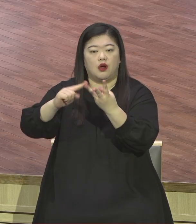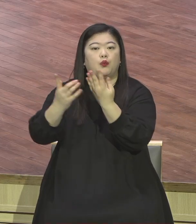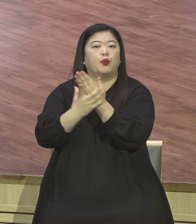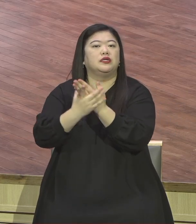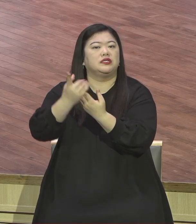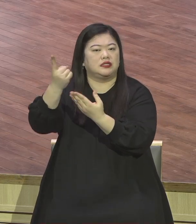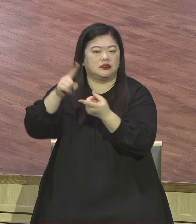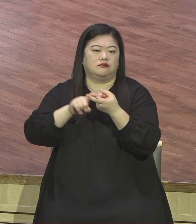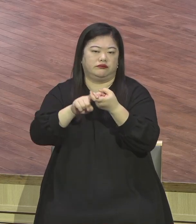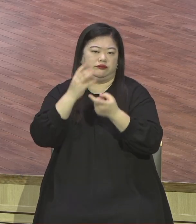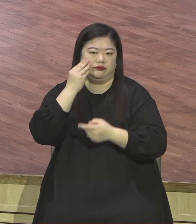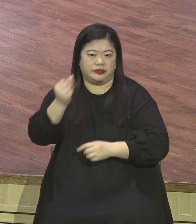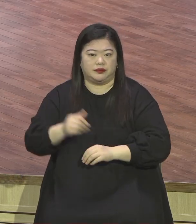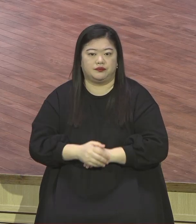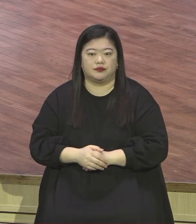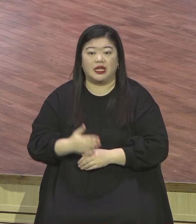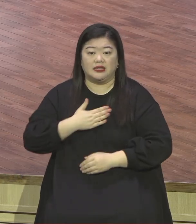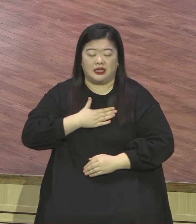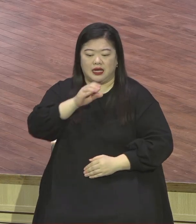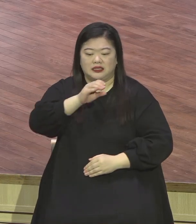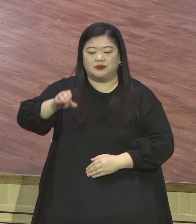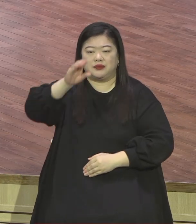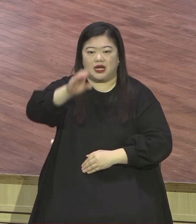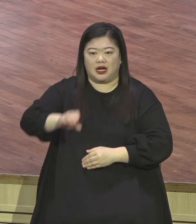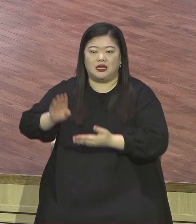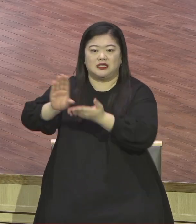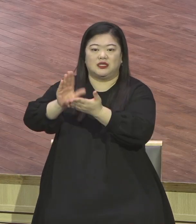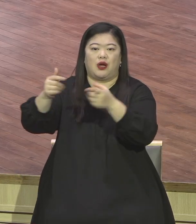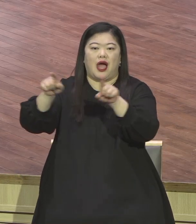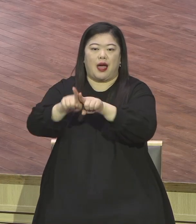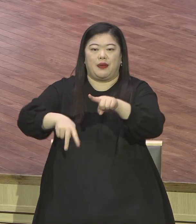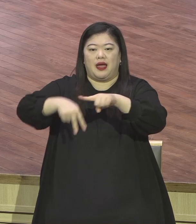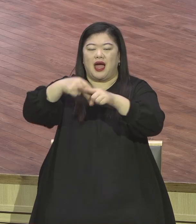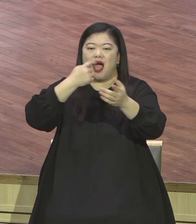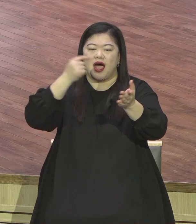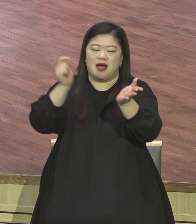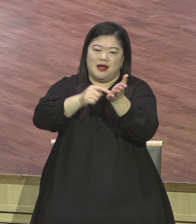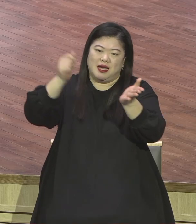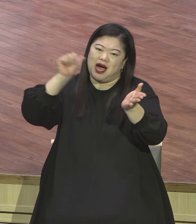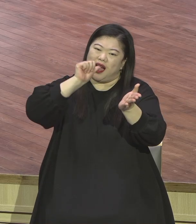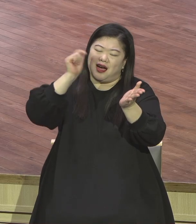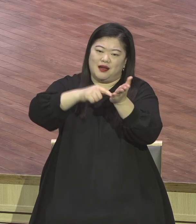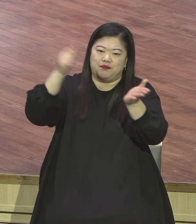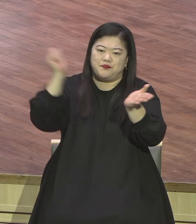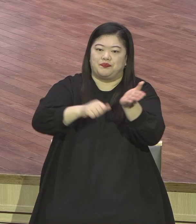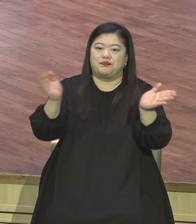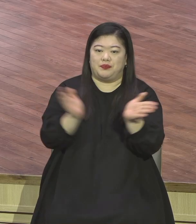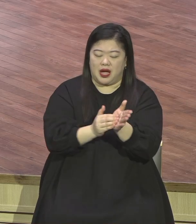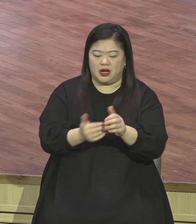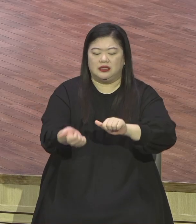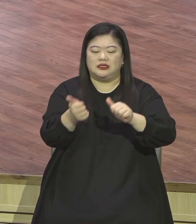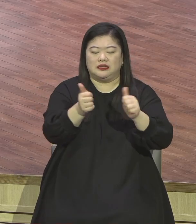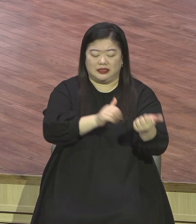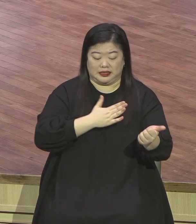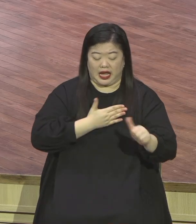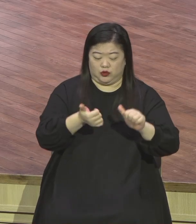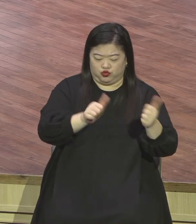못박혔나니 그런적 이제는 내가 사는 것이 아니여 오직 내 안에 그리스도께서 사신 것이라 이제 내가 육체 가운데 사는 것은 나를 사랑하사